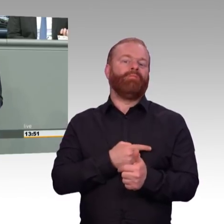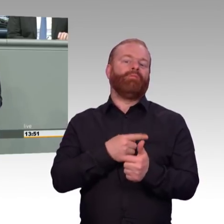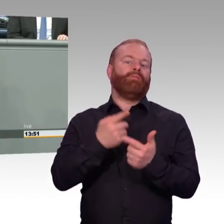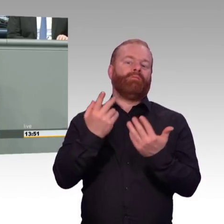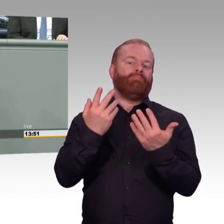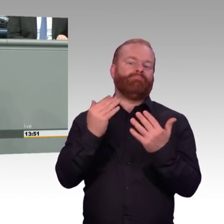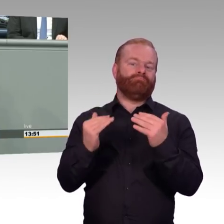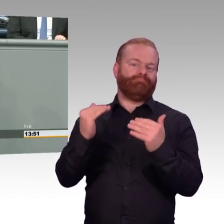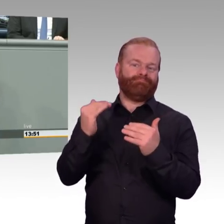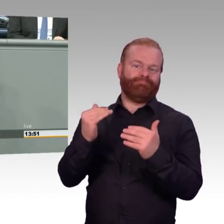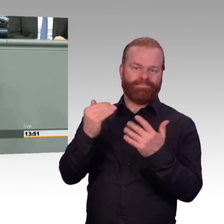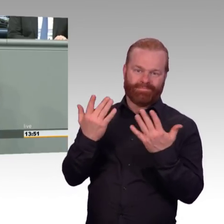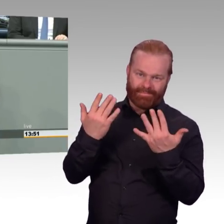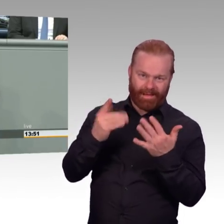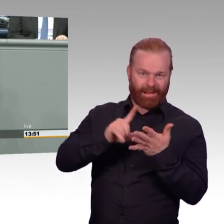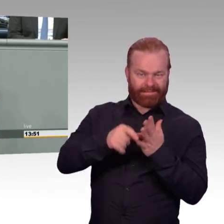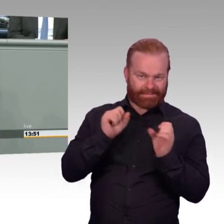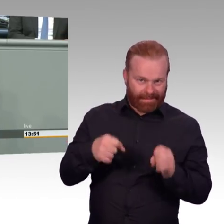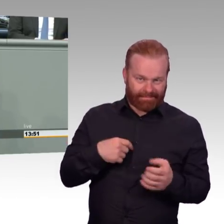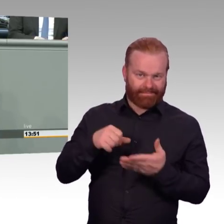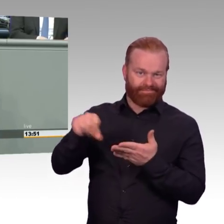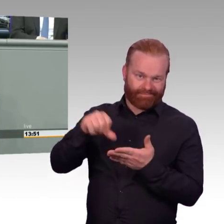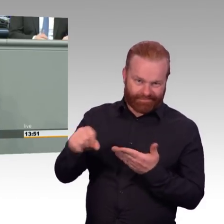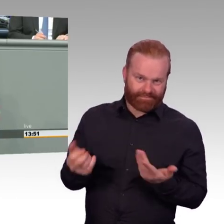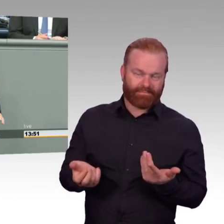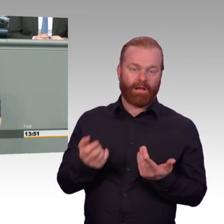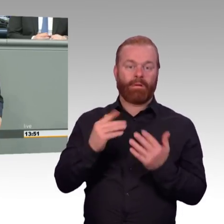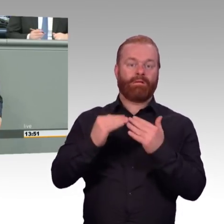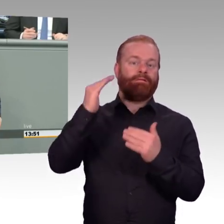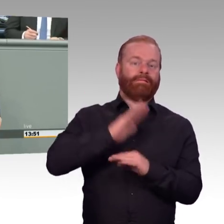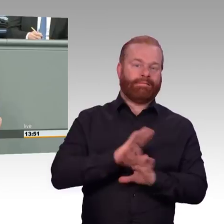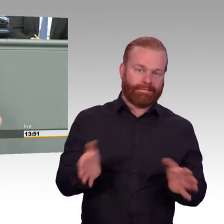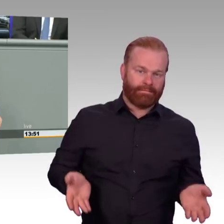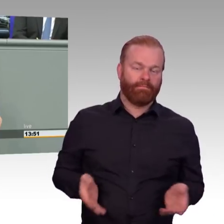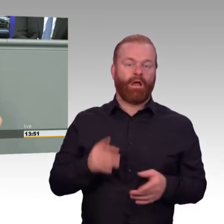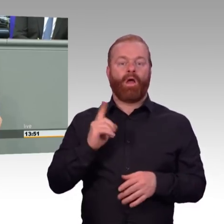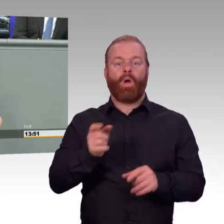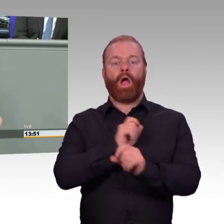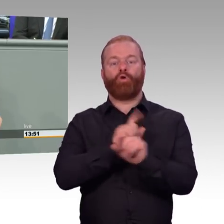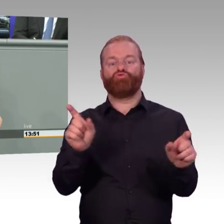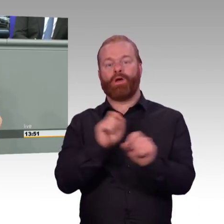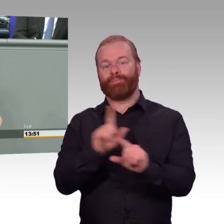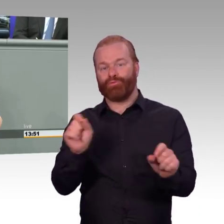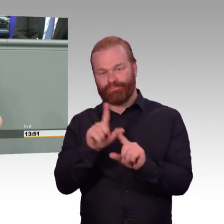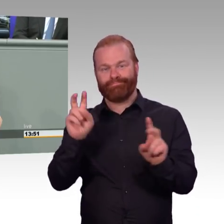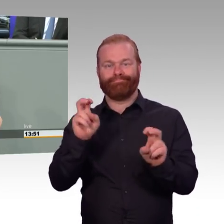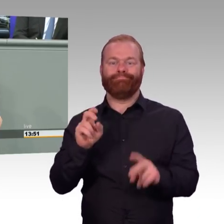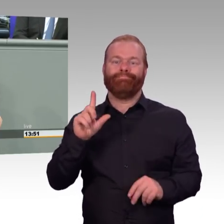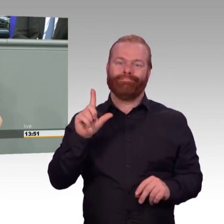günstigsten Kraftwerksstilllegungen zu ermitteln, werden gepflügt werden müssen. Und dass Sie natürlich, der Kollege